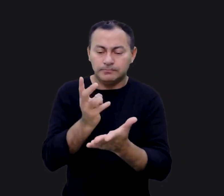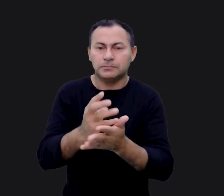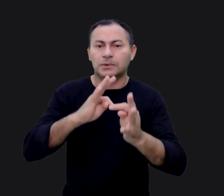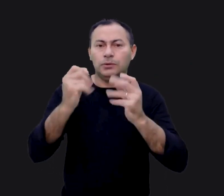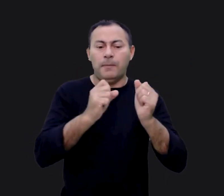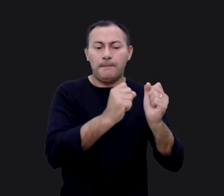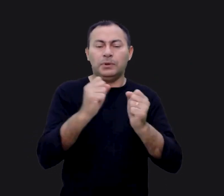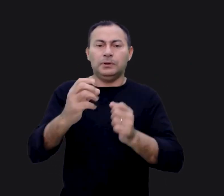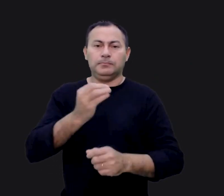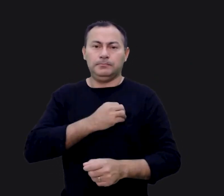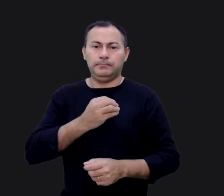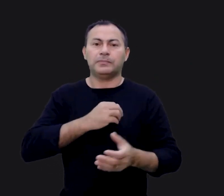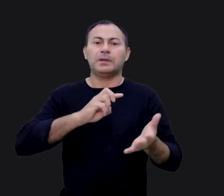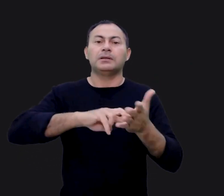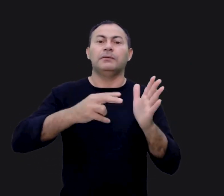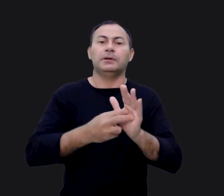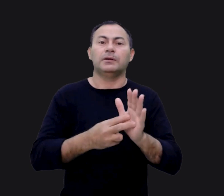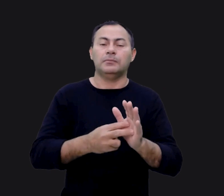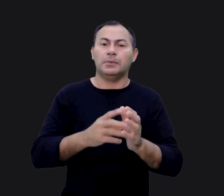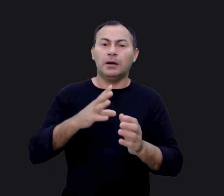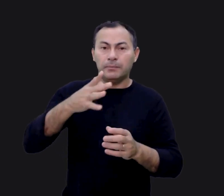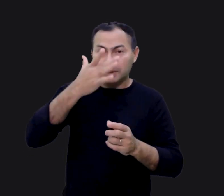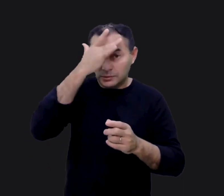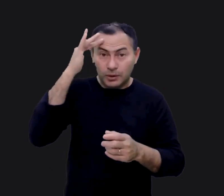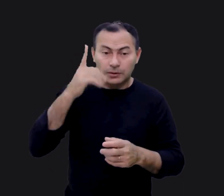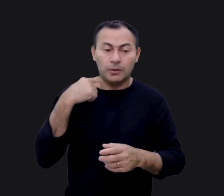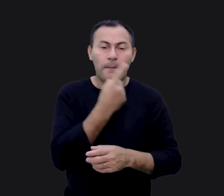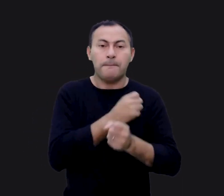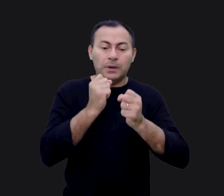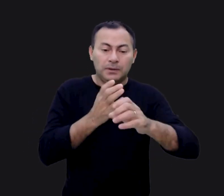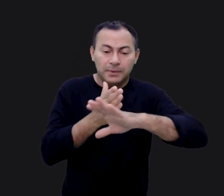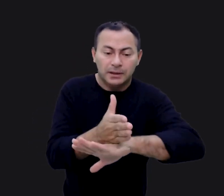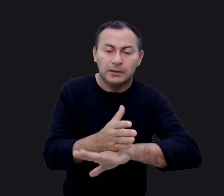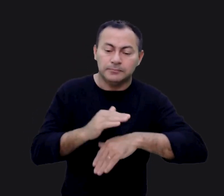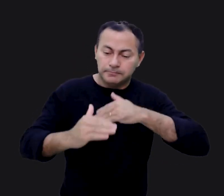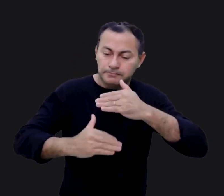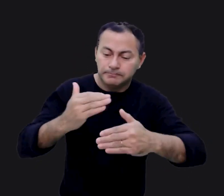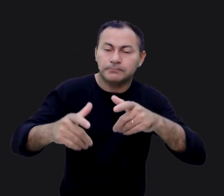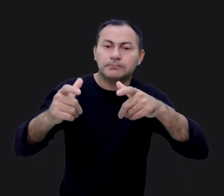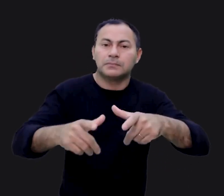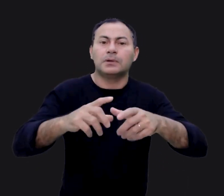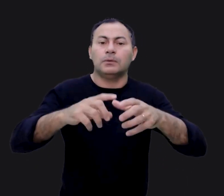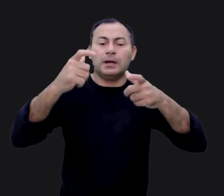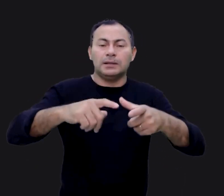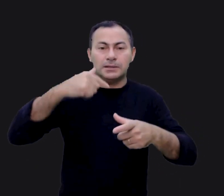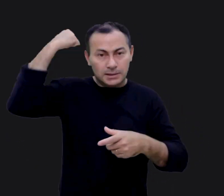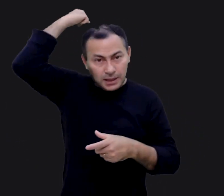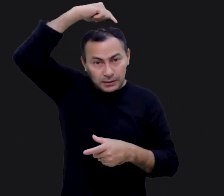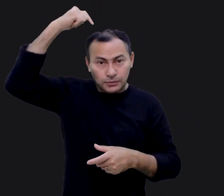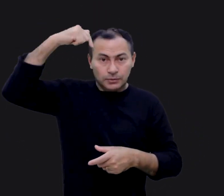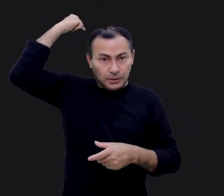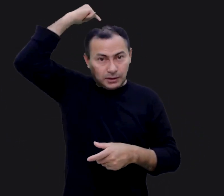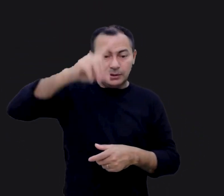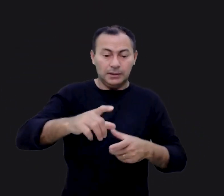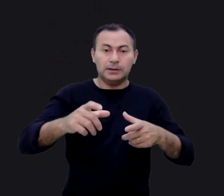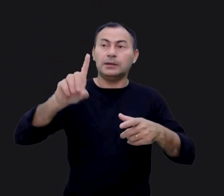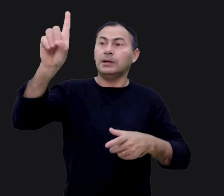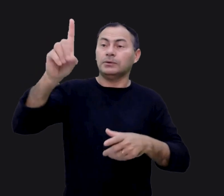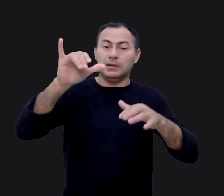sempre do poder dos pecados. Isto significa, prezado ouvinte, que agora nós podemos entrar e andar no lugar santo dos santos, onde Deus está,